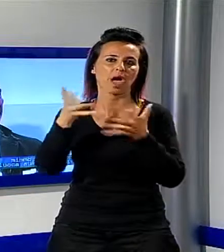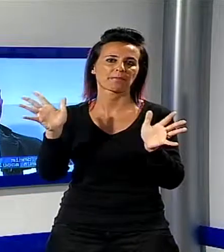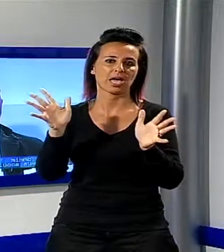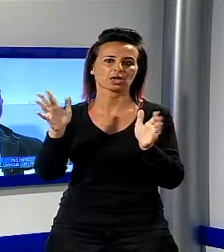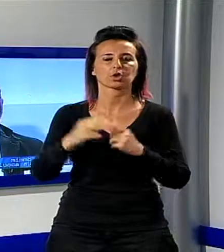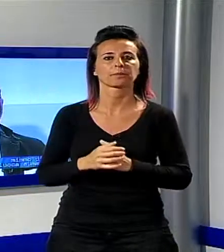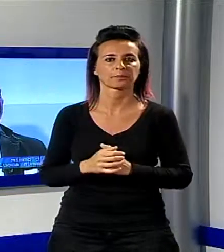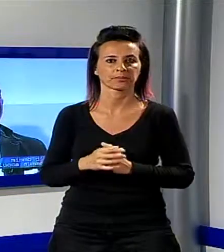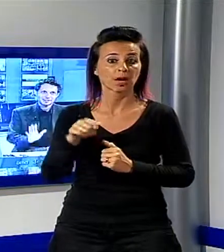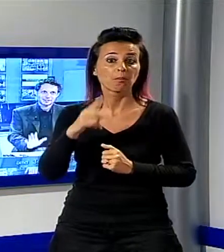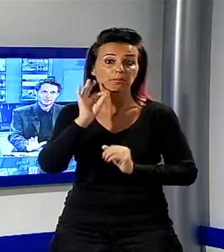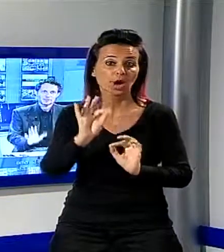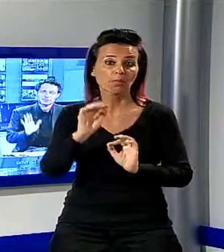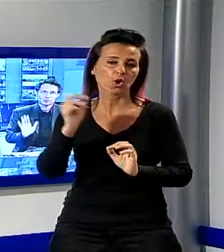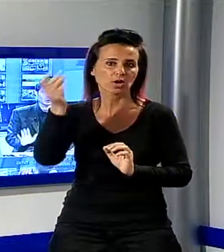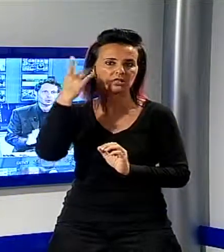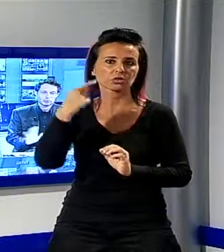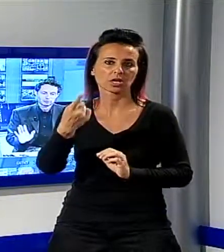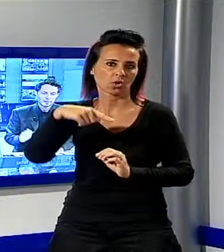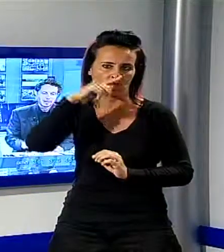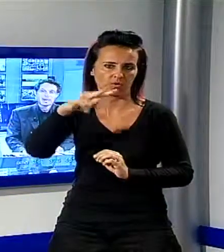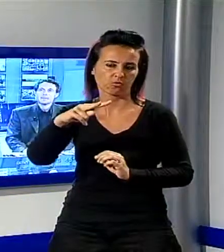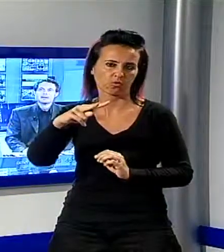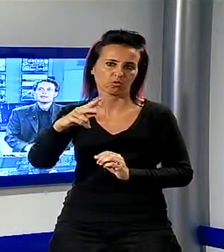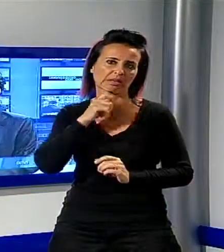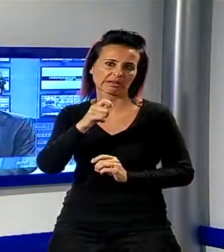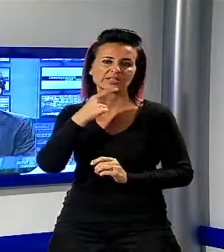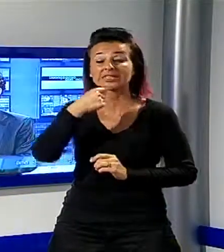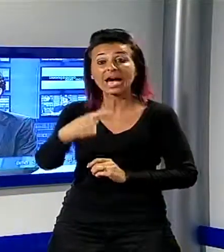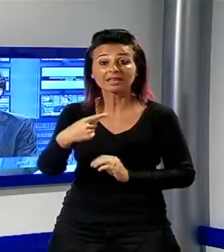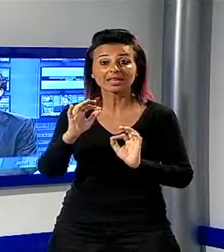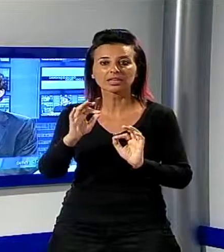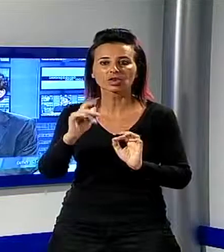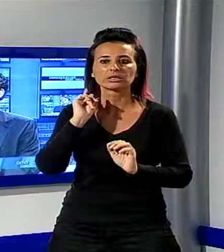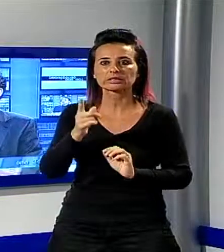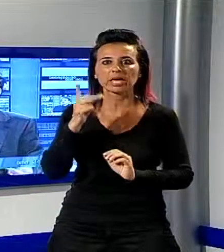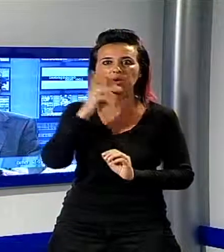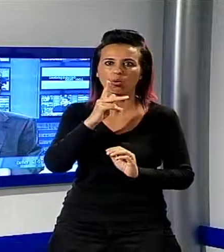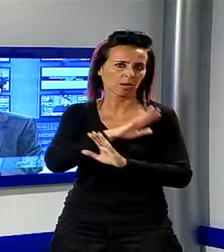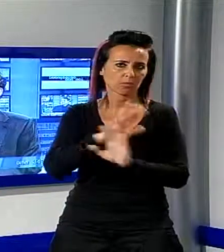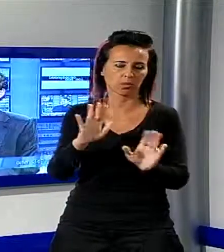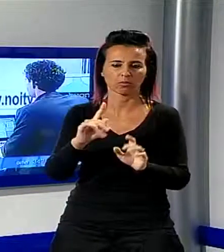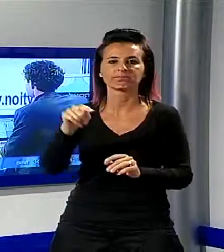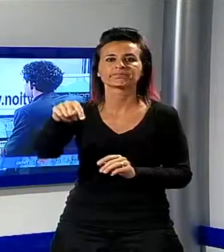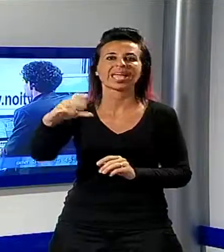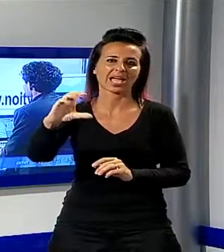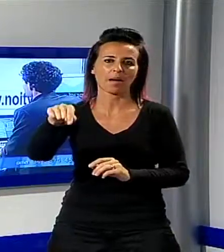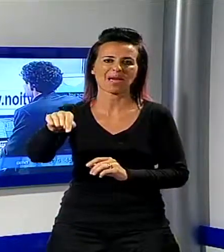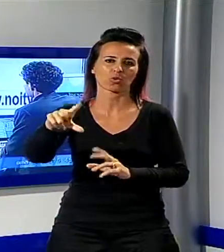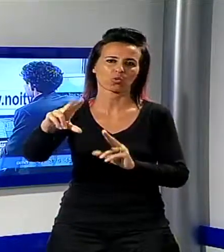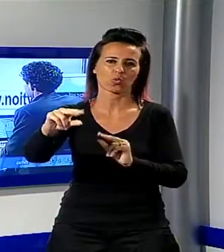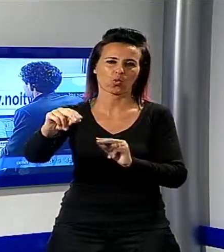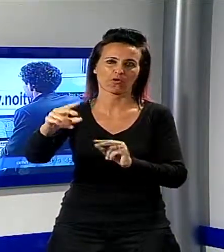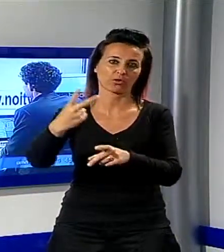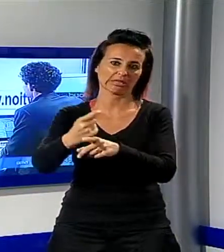Buongiorno con noi, ai microfoni di Noi TV, il patron del Summer Festival ha svelato la destinazione alternativa di Luca, sicuramente